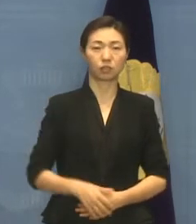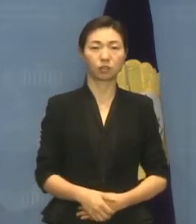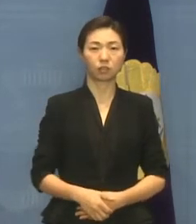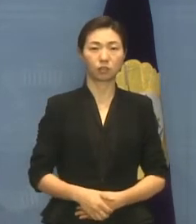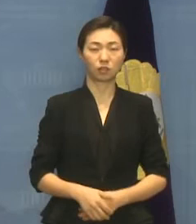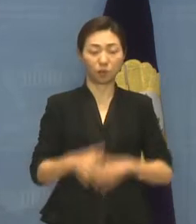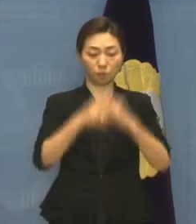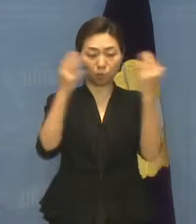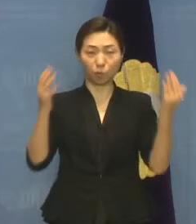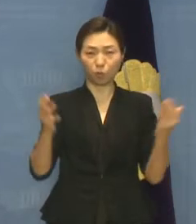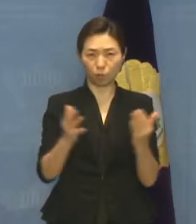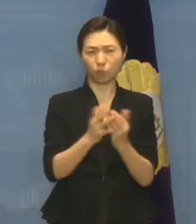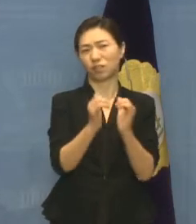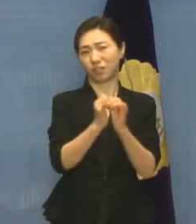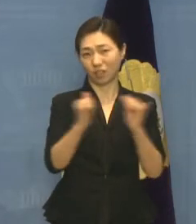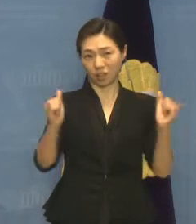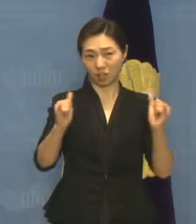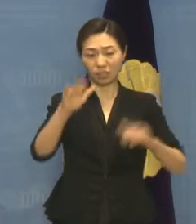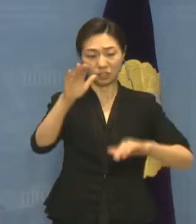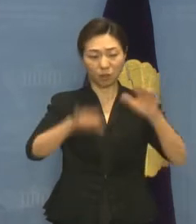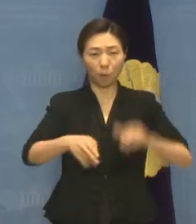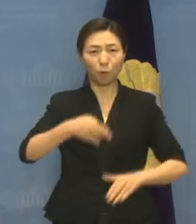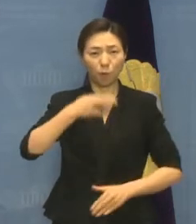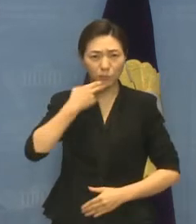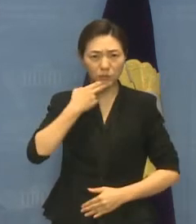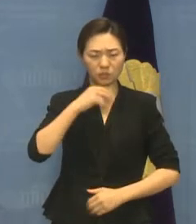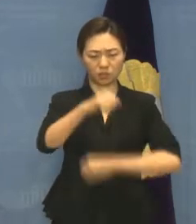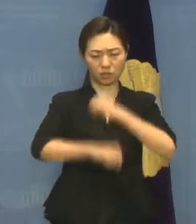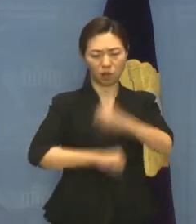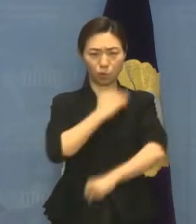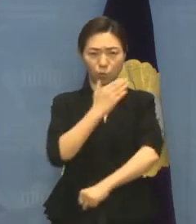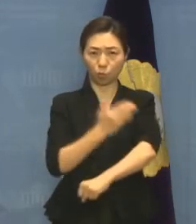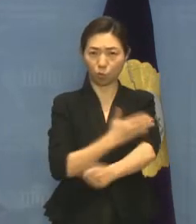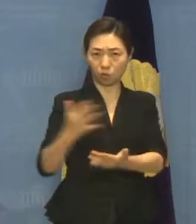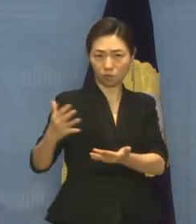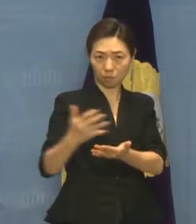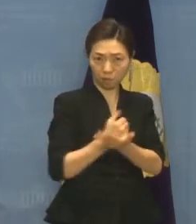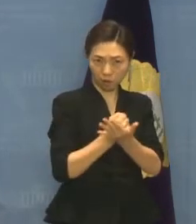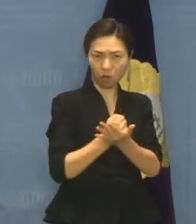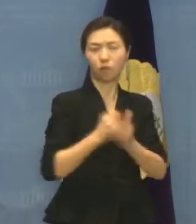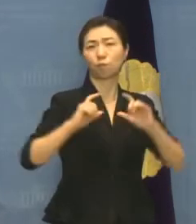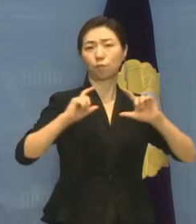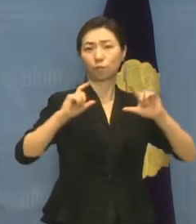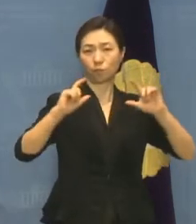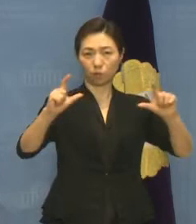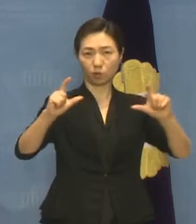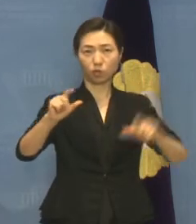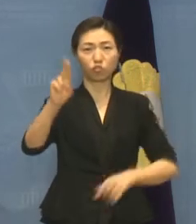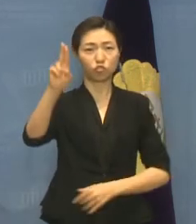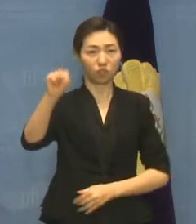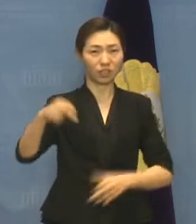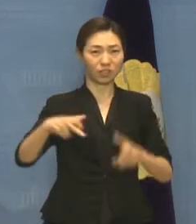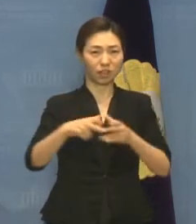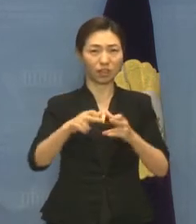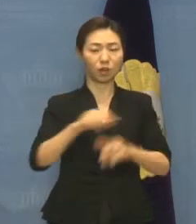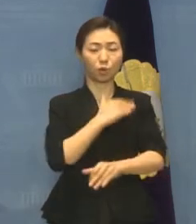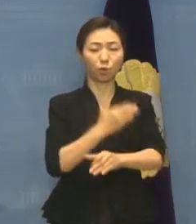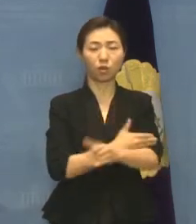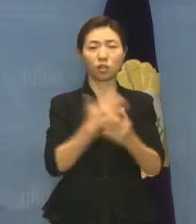장애인이 차별받지 않고 자유와 권리를 누릴 것을 천명한 유엔장애인권리협약